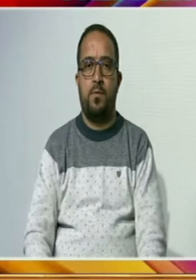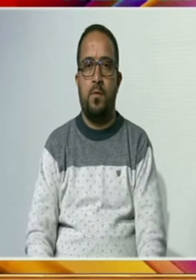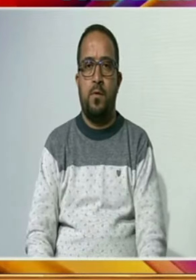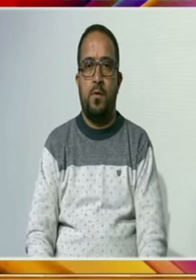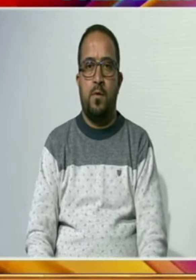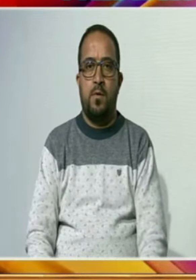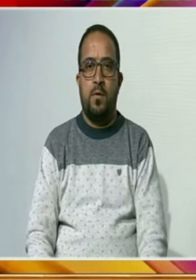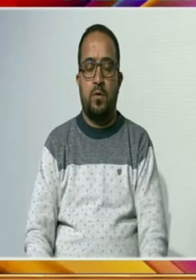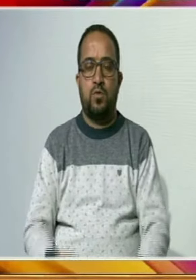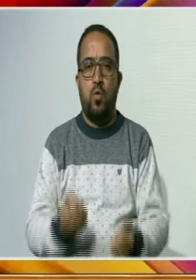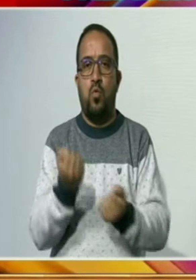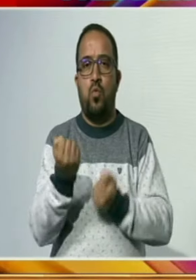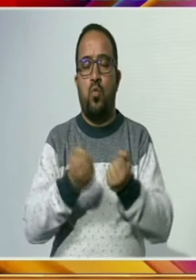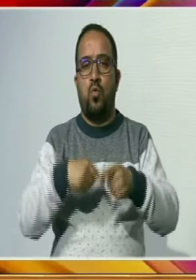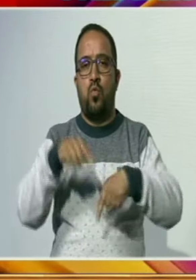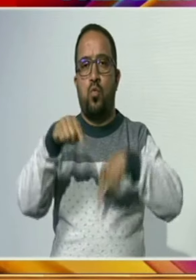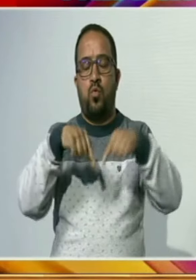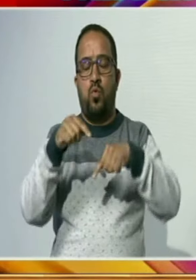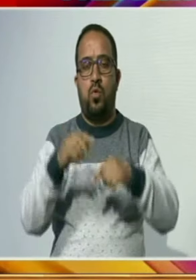تاکہ ساڑک پر